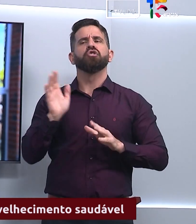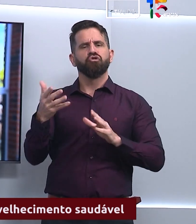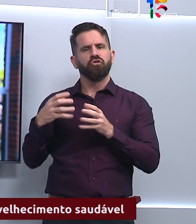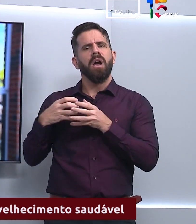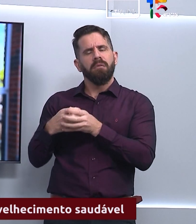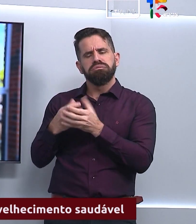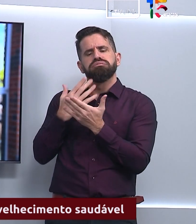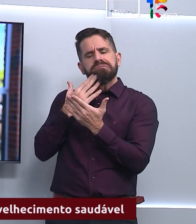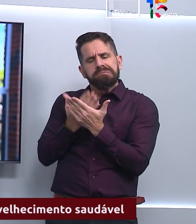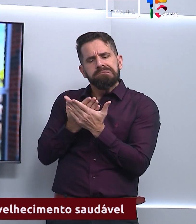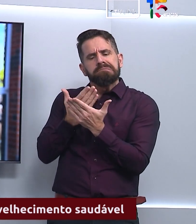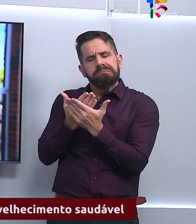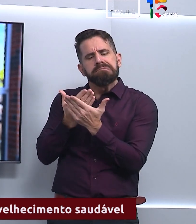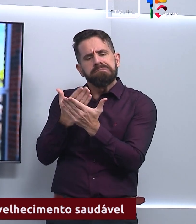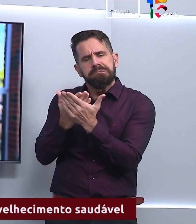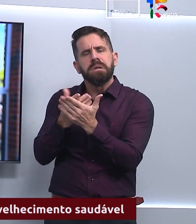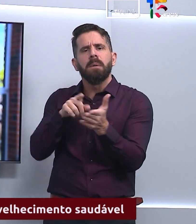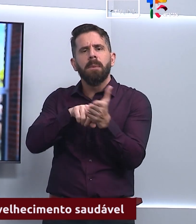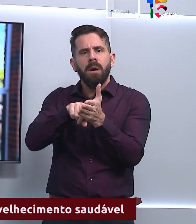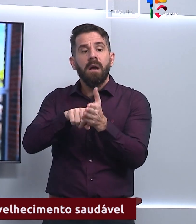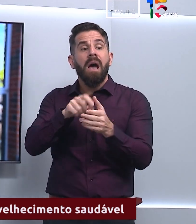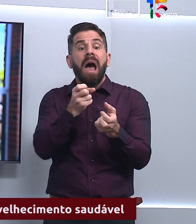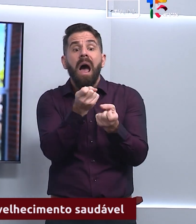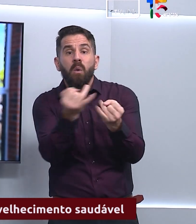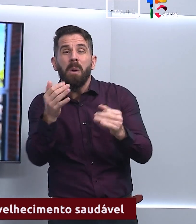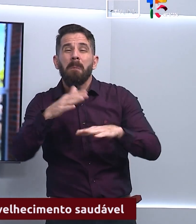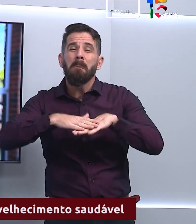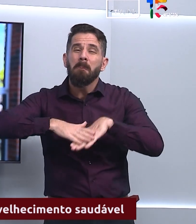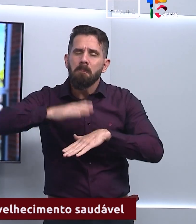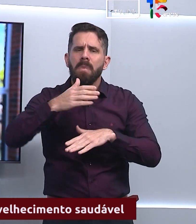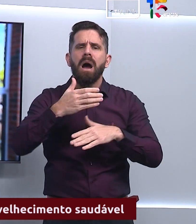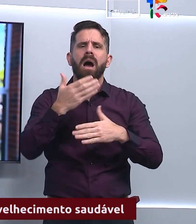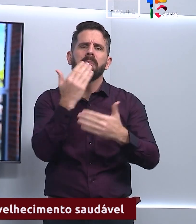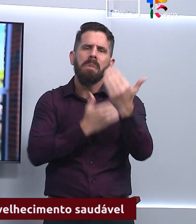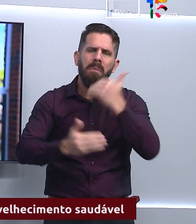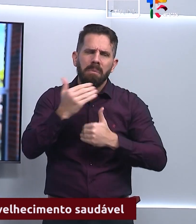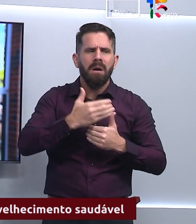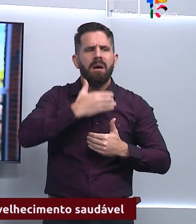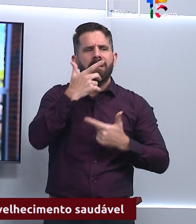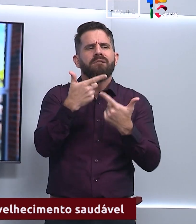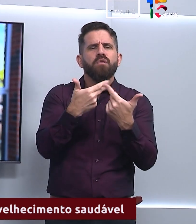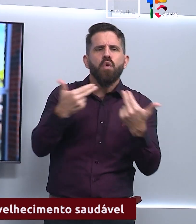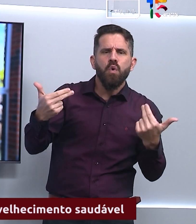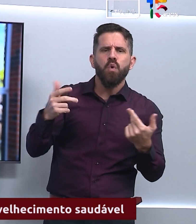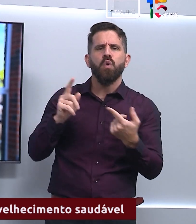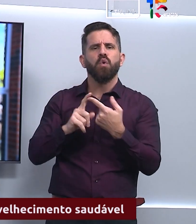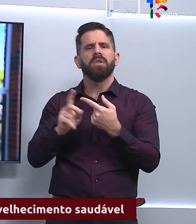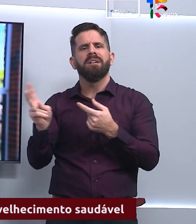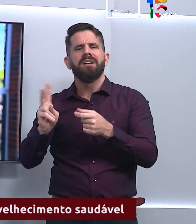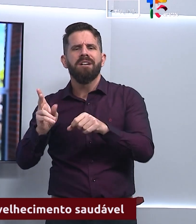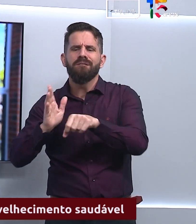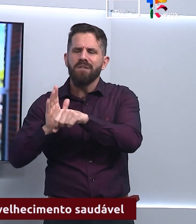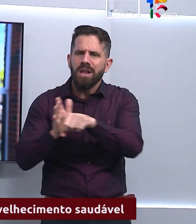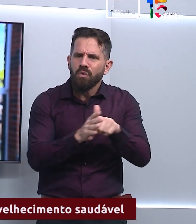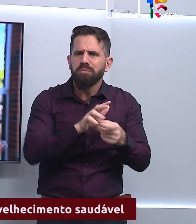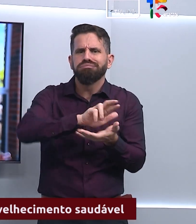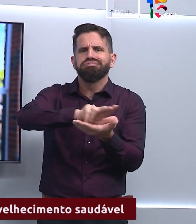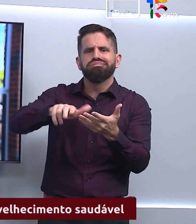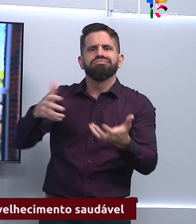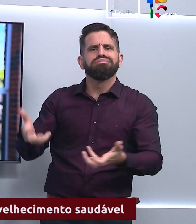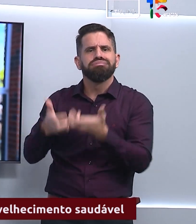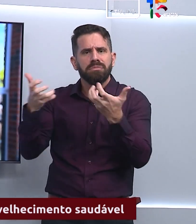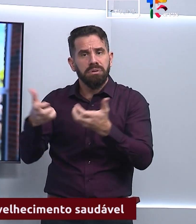alimentar mais rico em frutas e verduras tiveram 84% de chances a mais de ter um envelhecimento